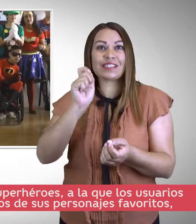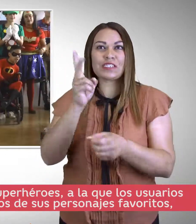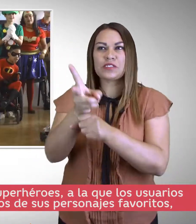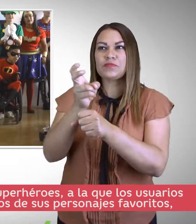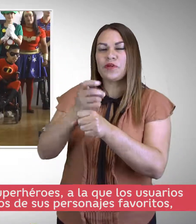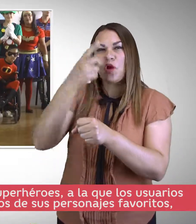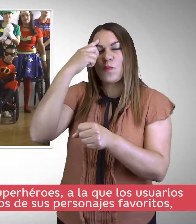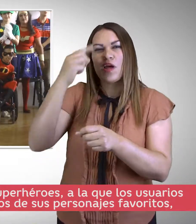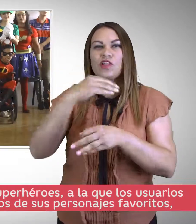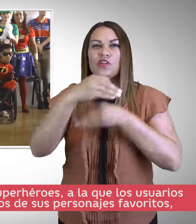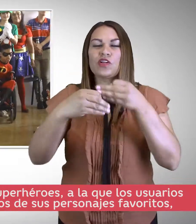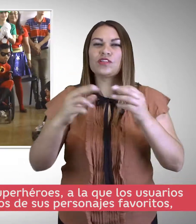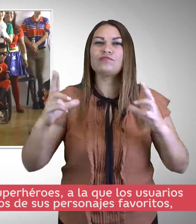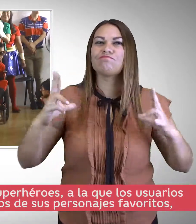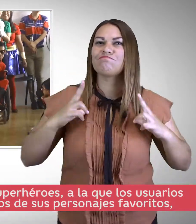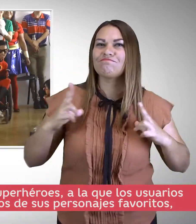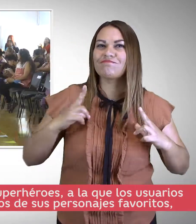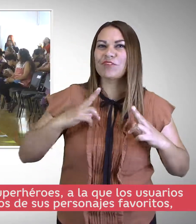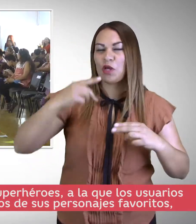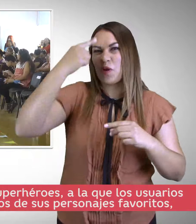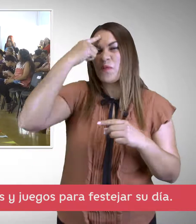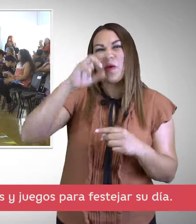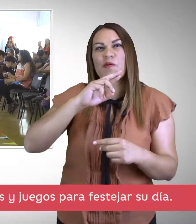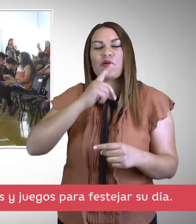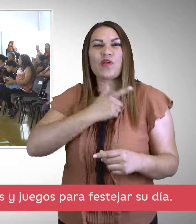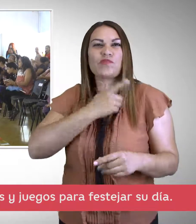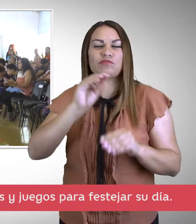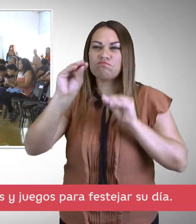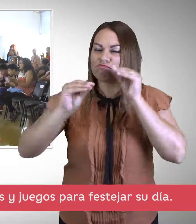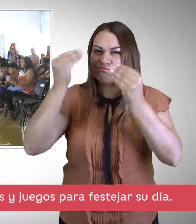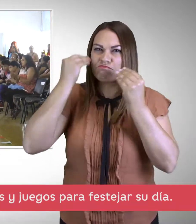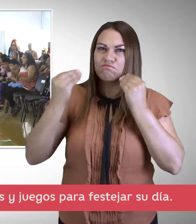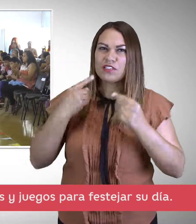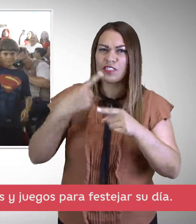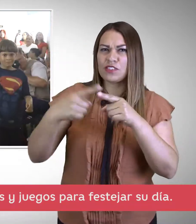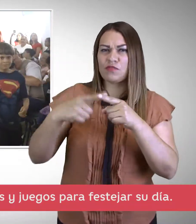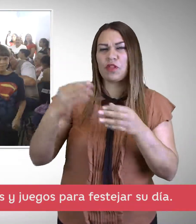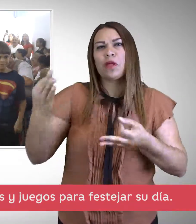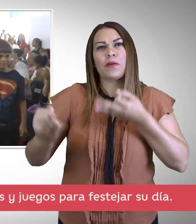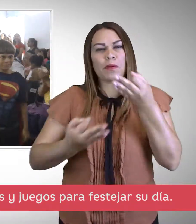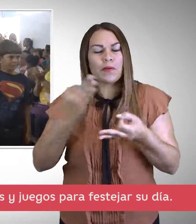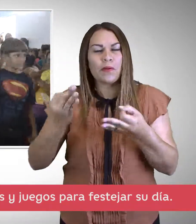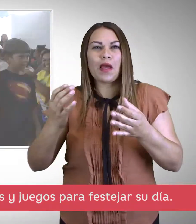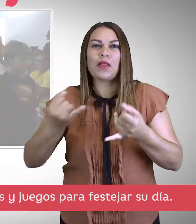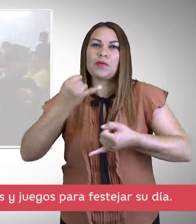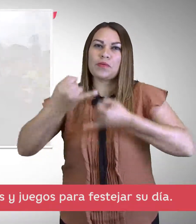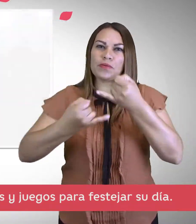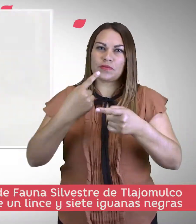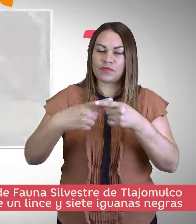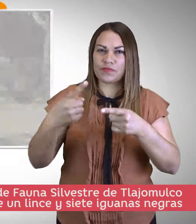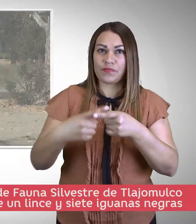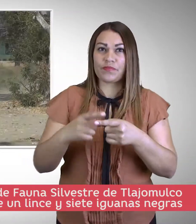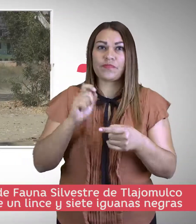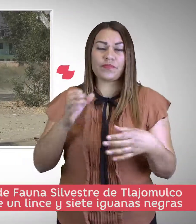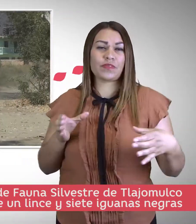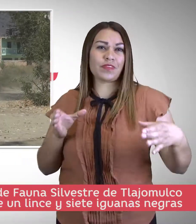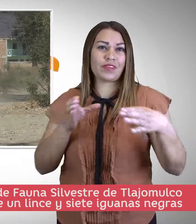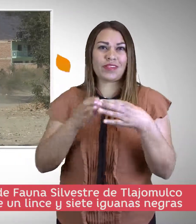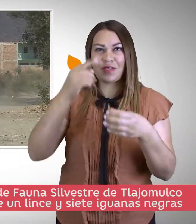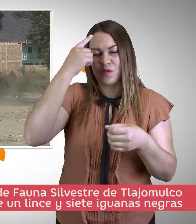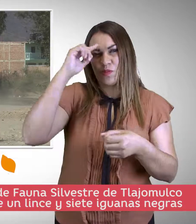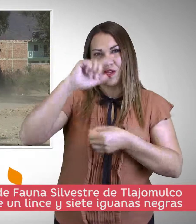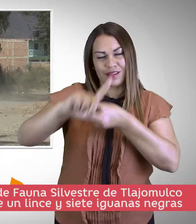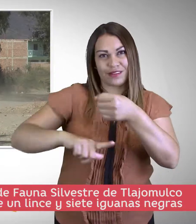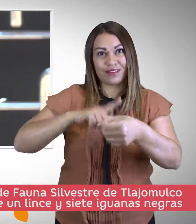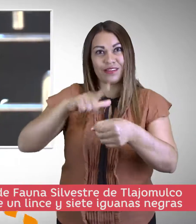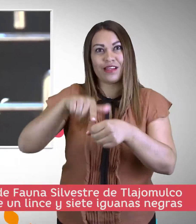la que los usuarios acudieron disfrazados de sus personajes favoritos, participaron en bailes y juegos para festejar su día. La Unidad de Rescate